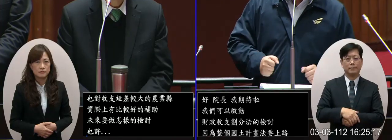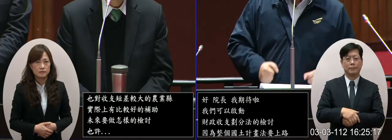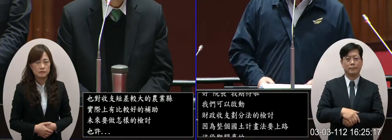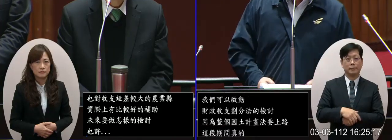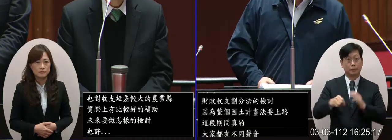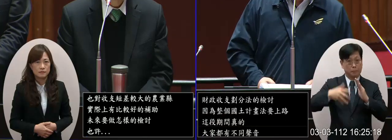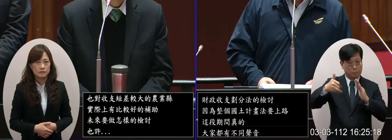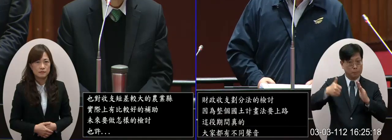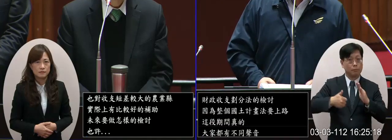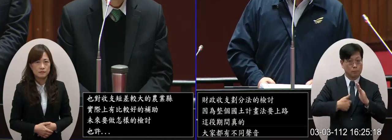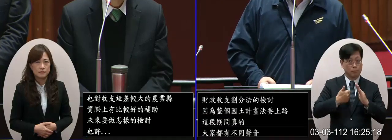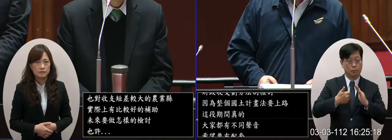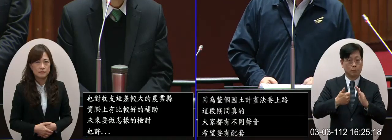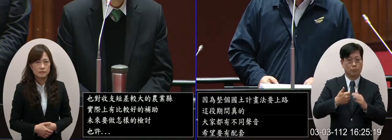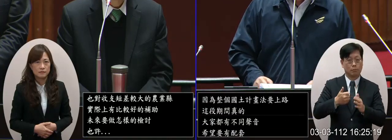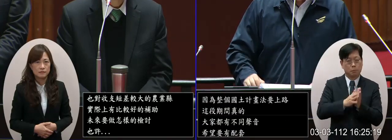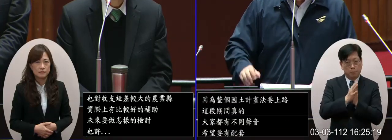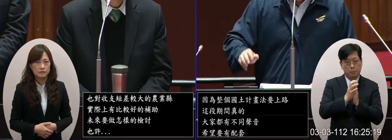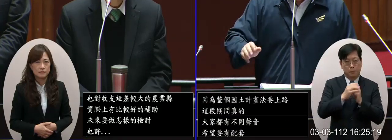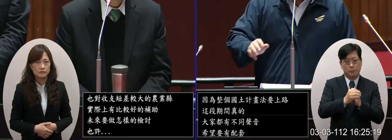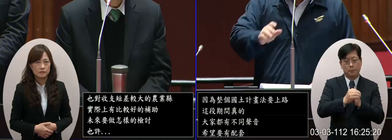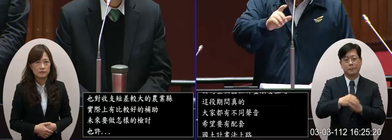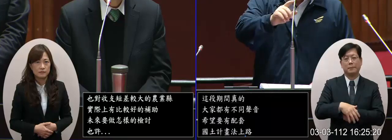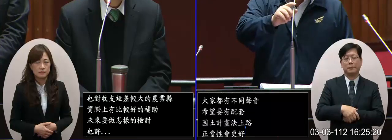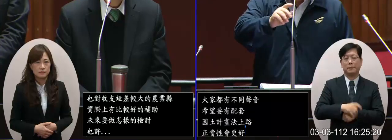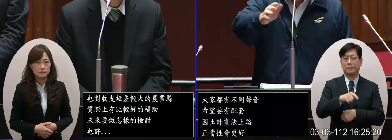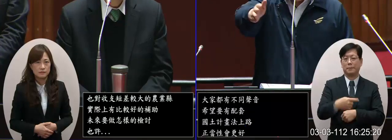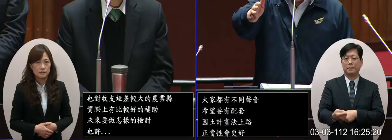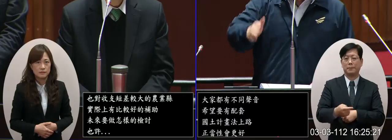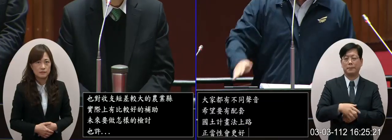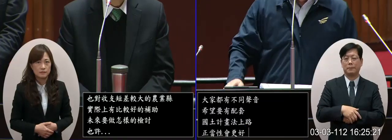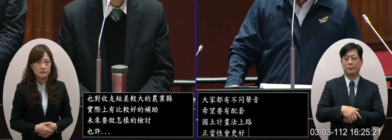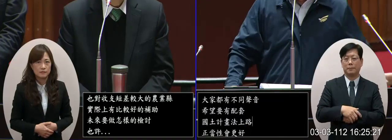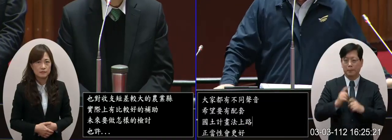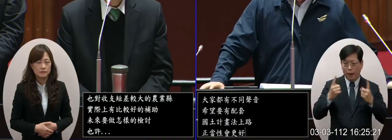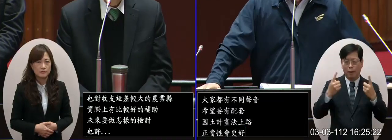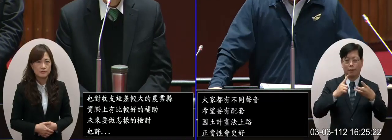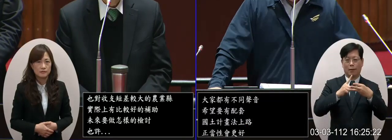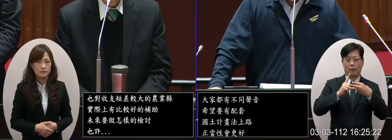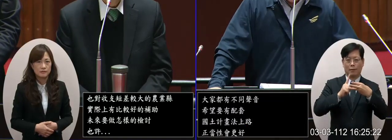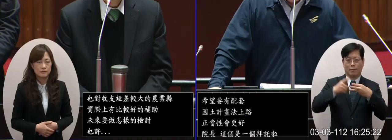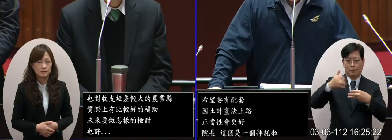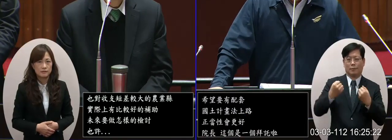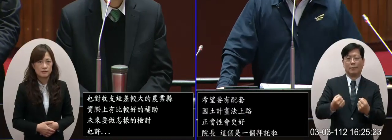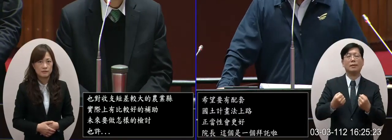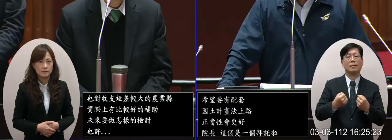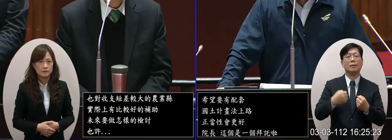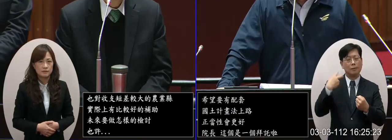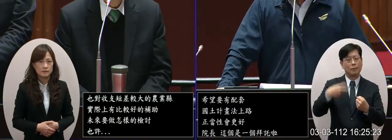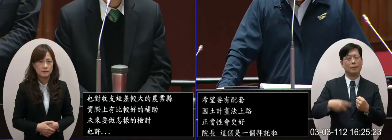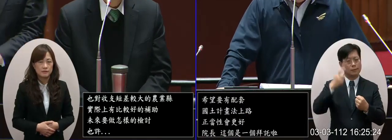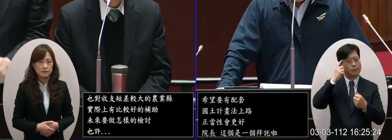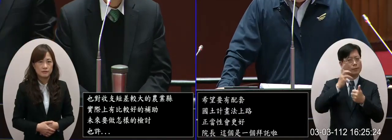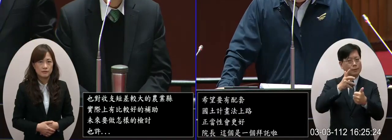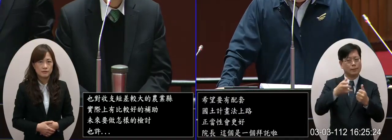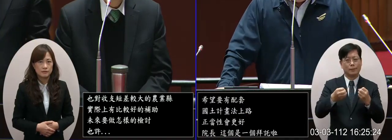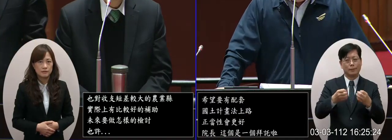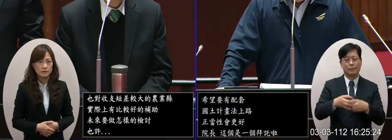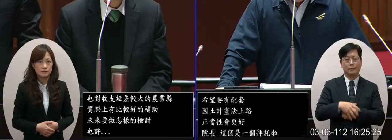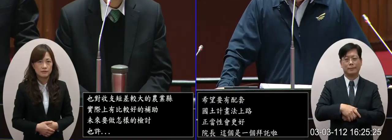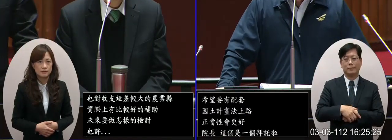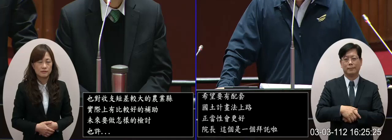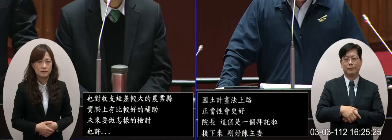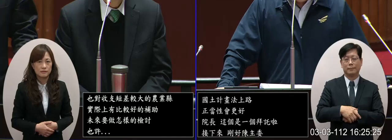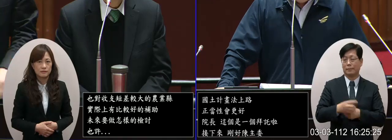一定有 這個是一個請拜託啦那接下來我剛才好陳主委我也想要和你再聊一下這個